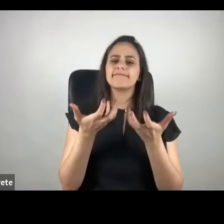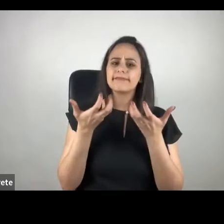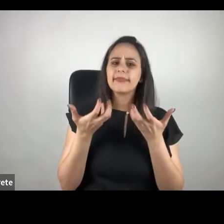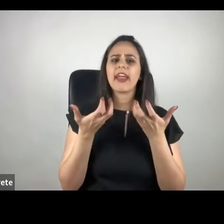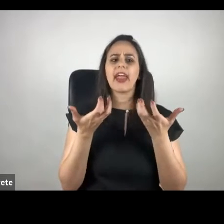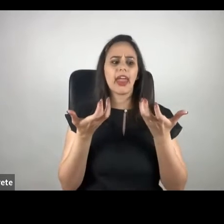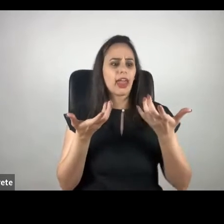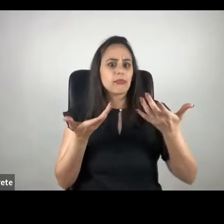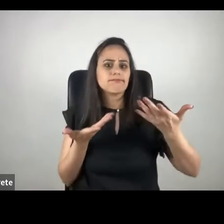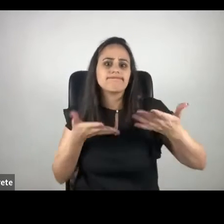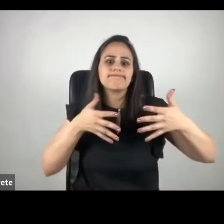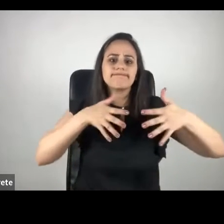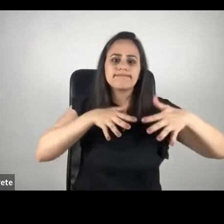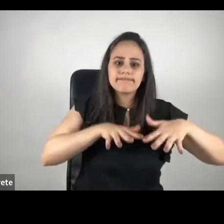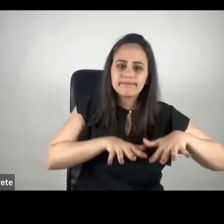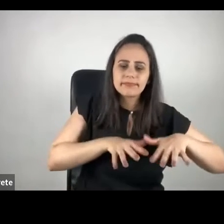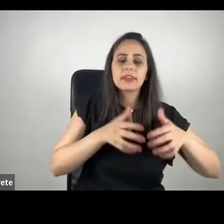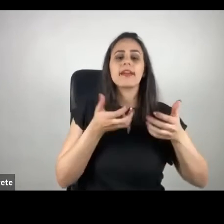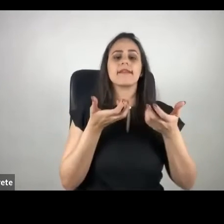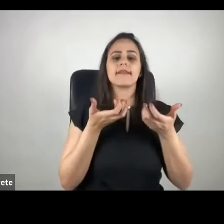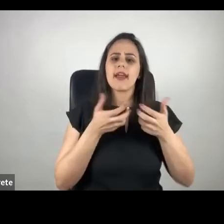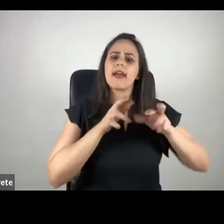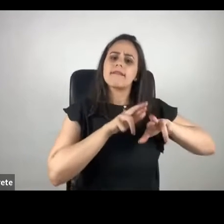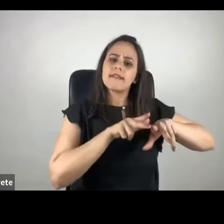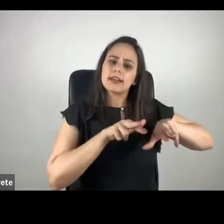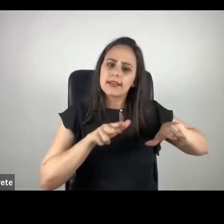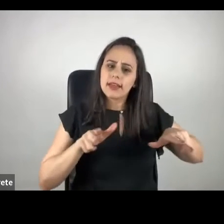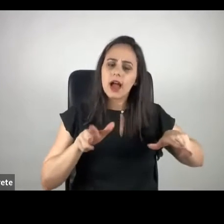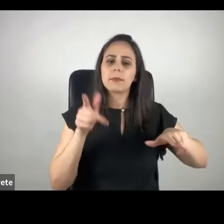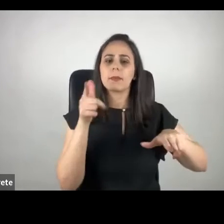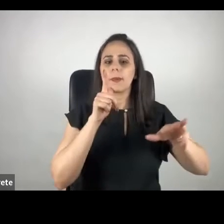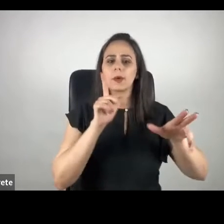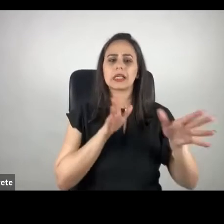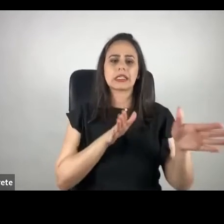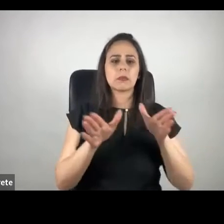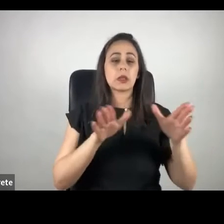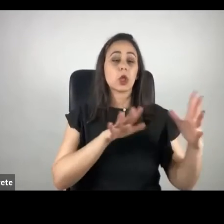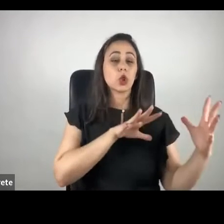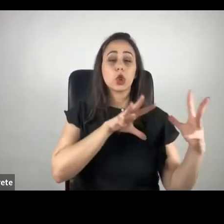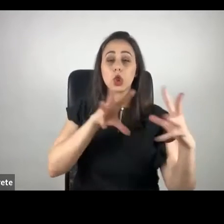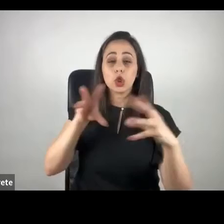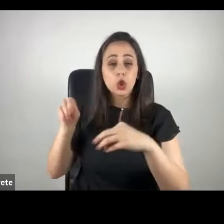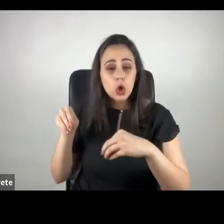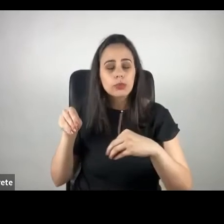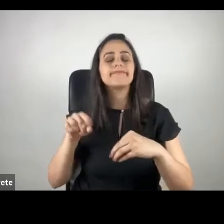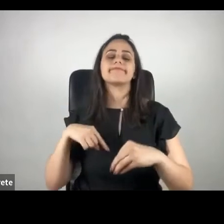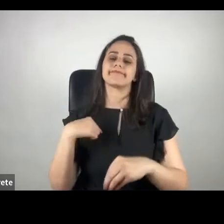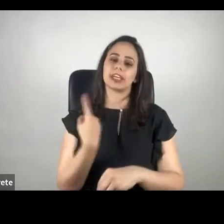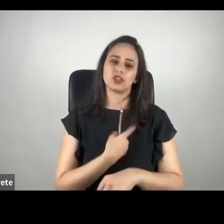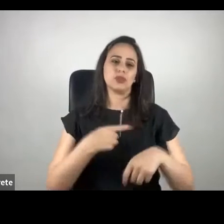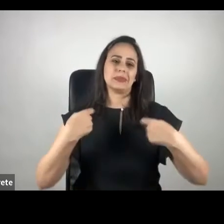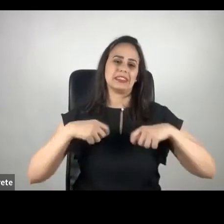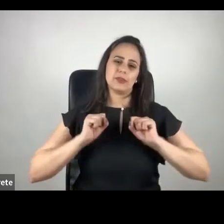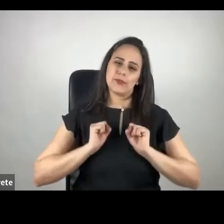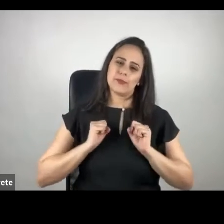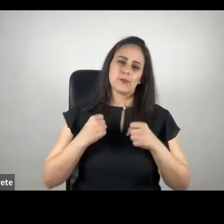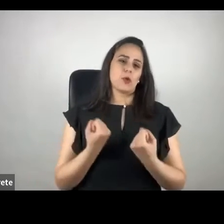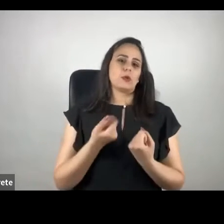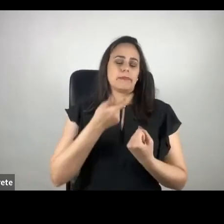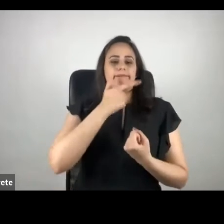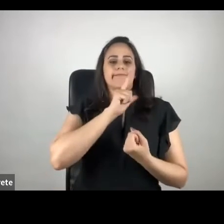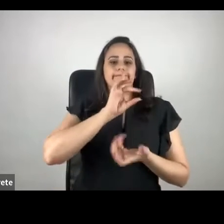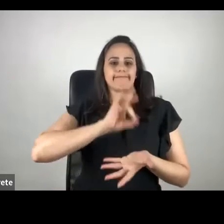também diversificar, quer fazer com que tenha acessibilidade pra todos, a gente precisa se esforçar e fazer a coisa acontecer.